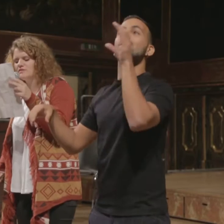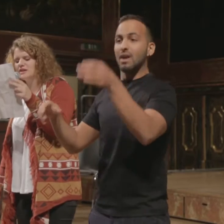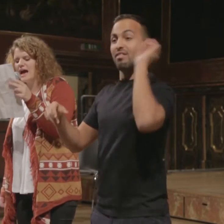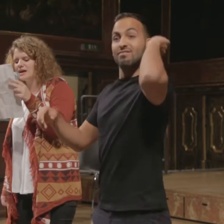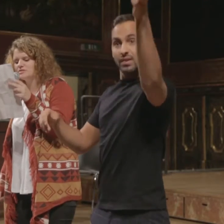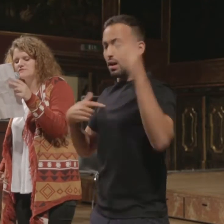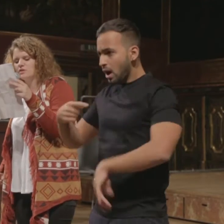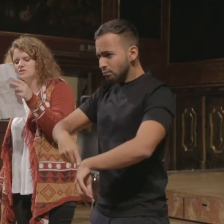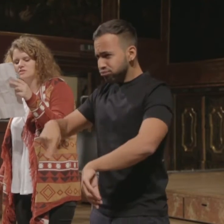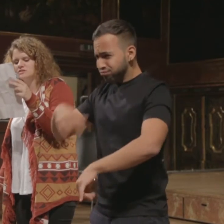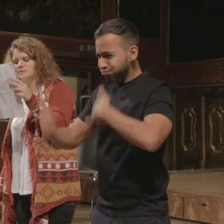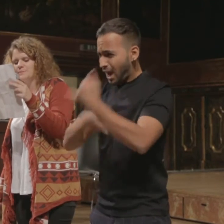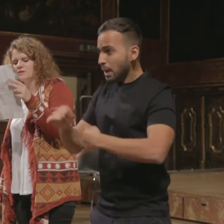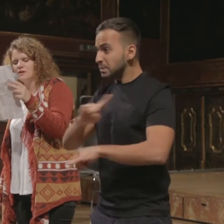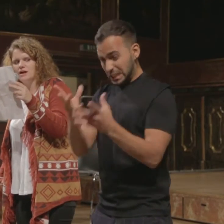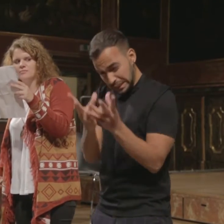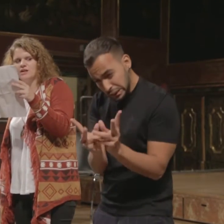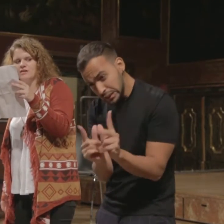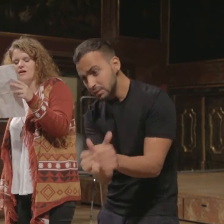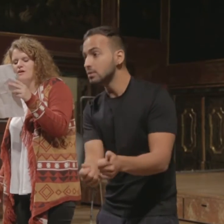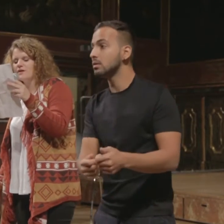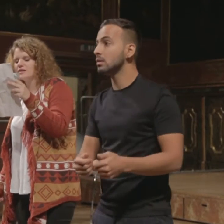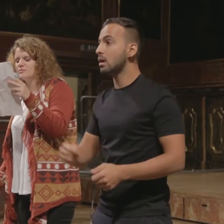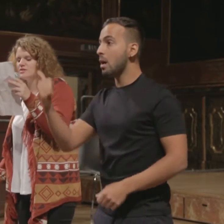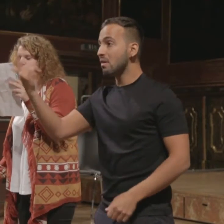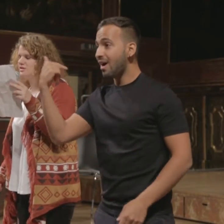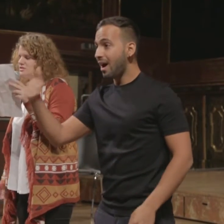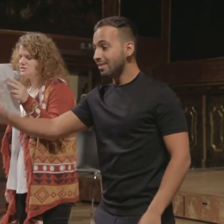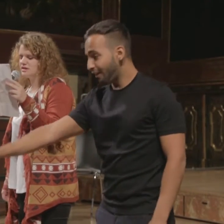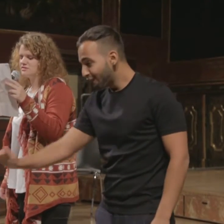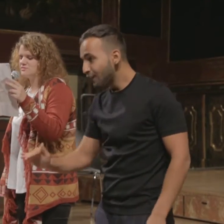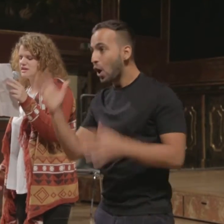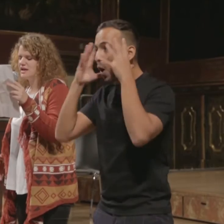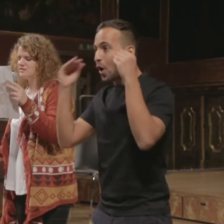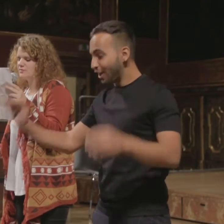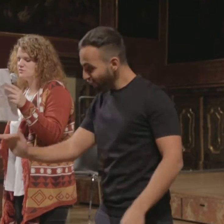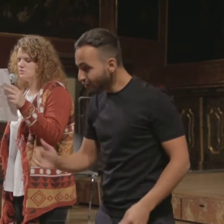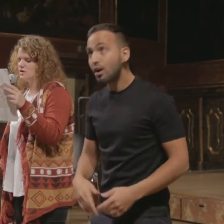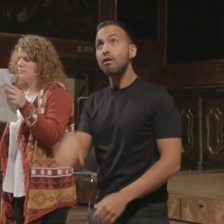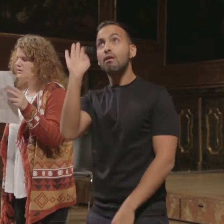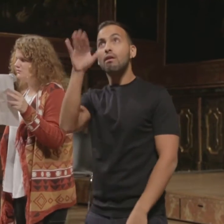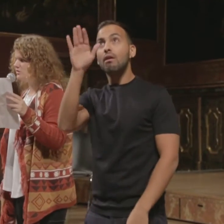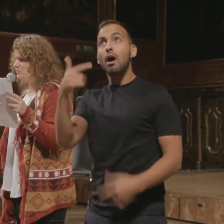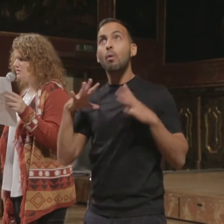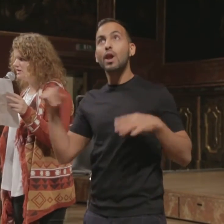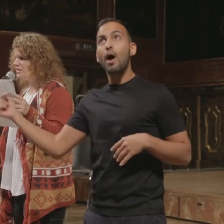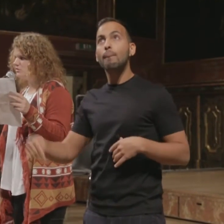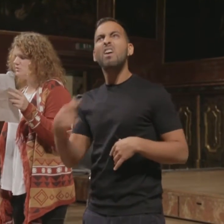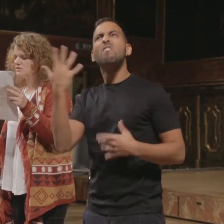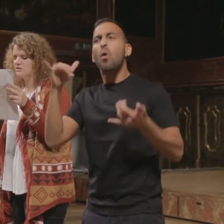viele Jahre, bis es verrottet ist. Einmal, da fragte mich ein holländisches Kind, das mit seinen Eltern bei uns Urlaub machte, wo denn nun die lila Kühe sind.